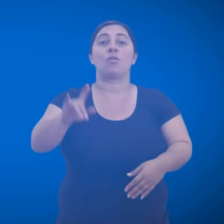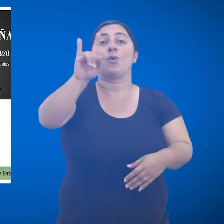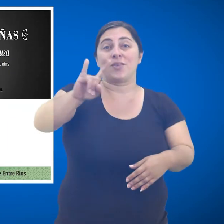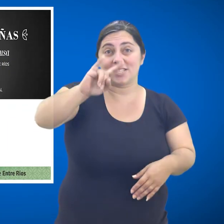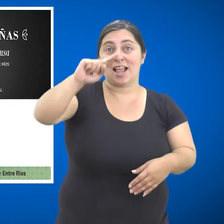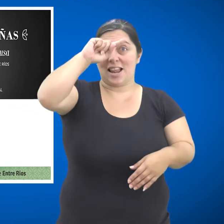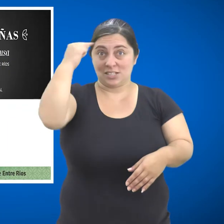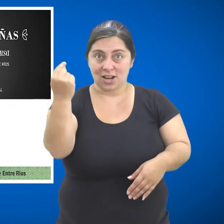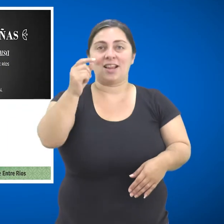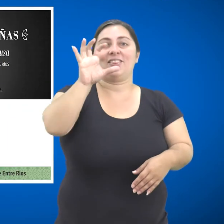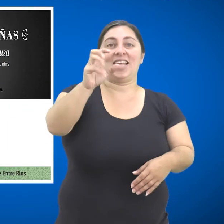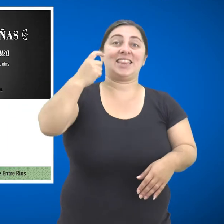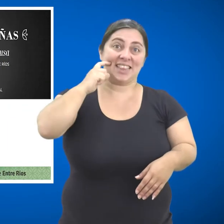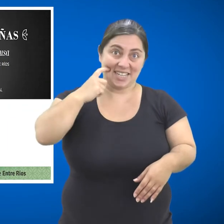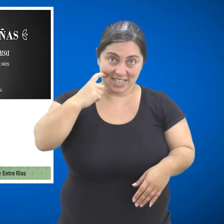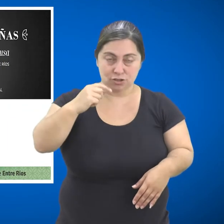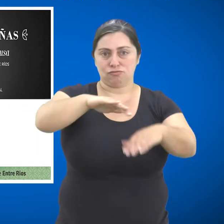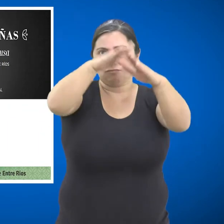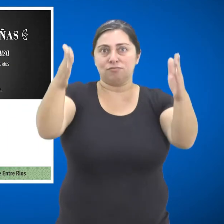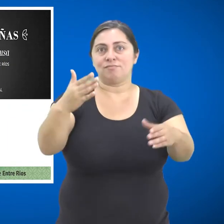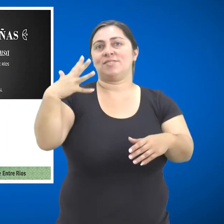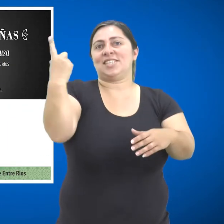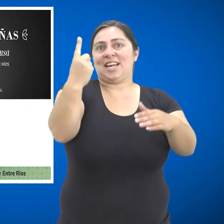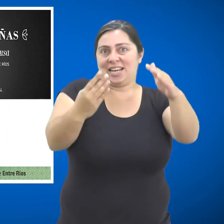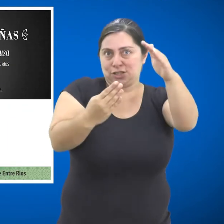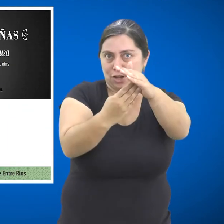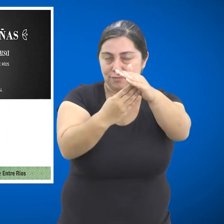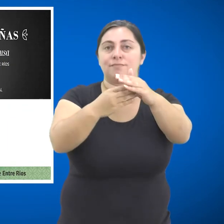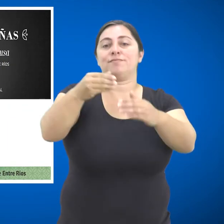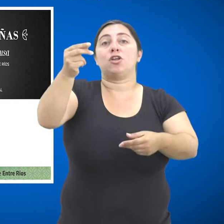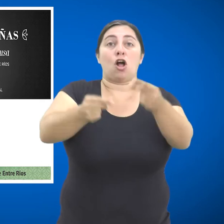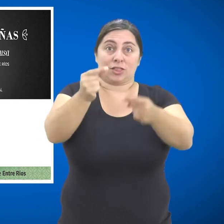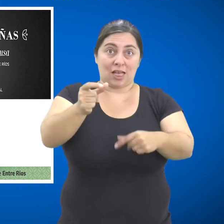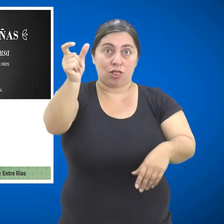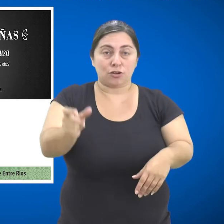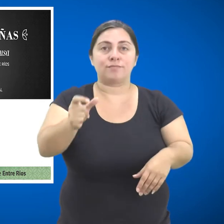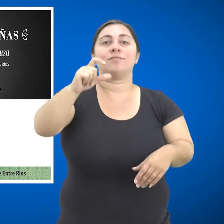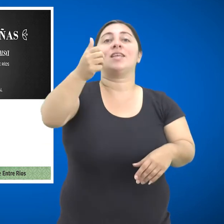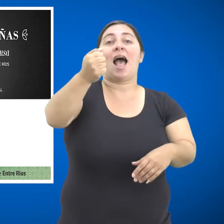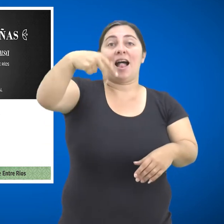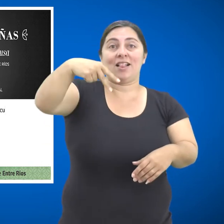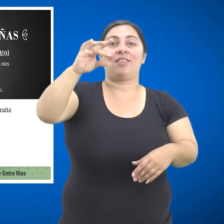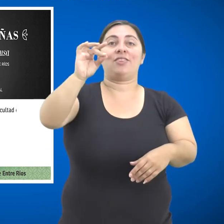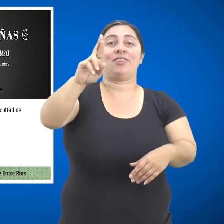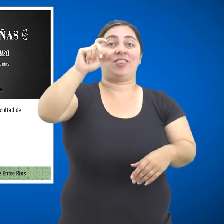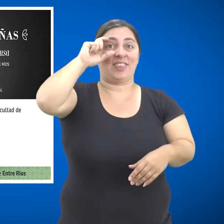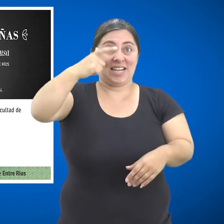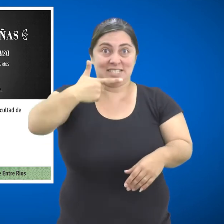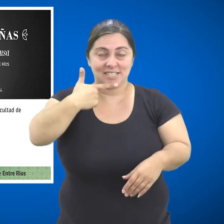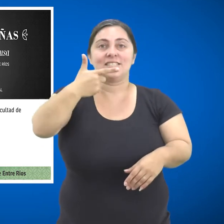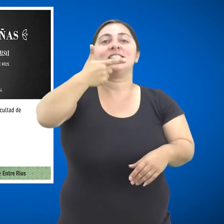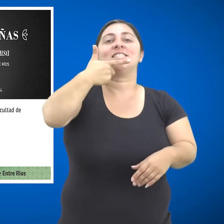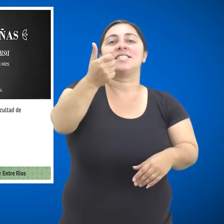El rector de la Universidad Nacional de Entre Ríos, contador Andrés Sabela